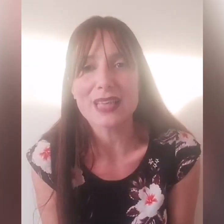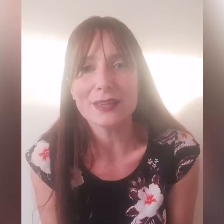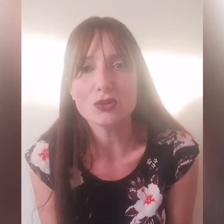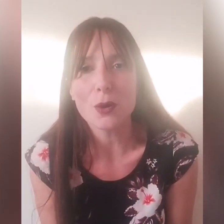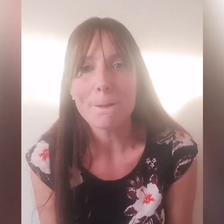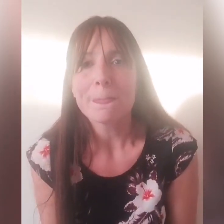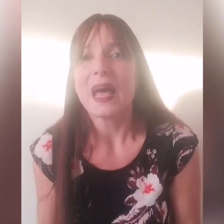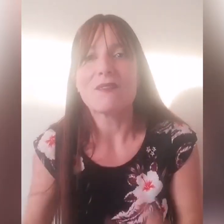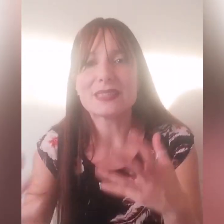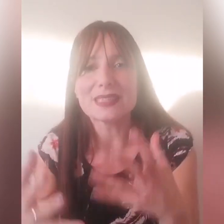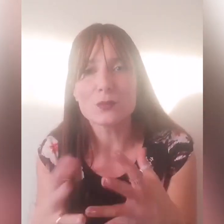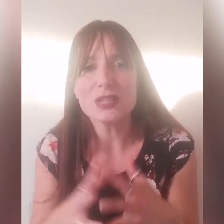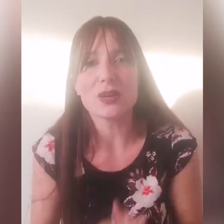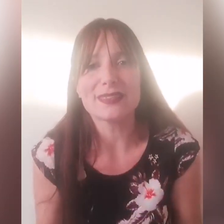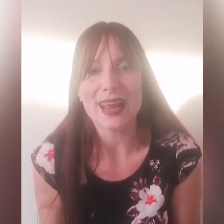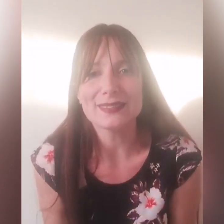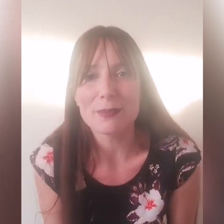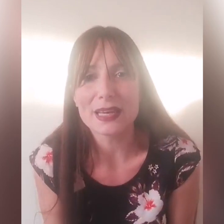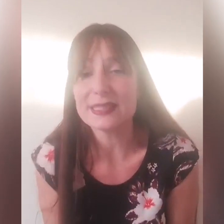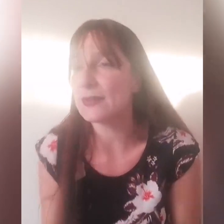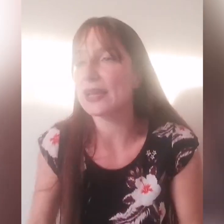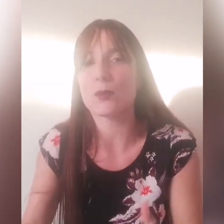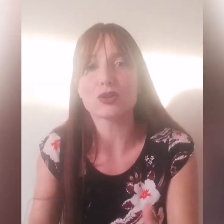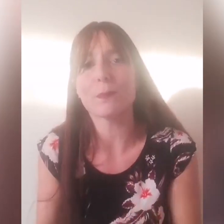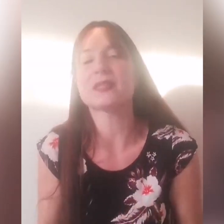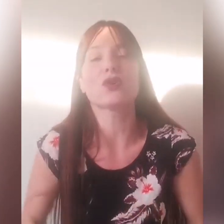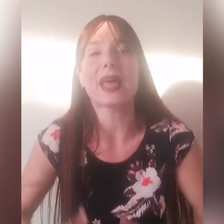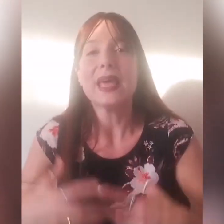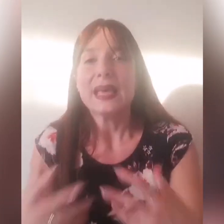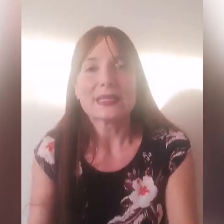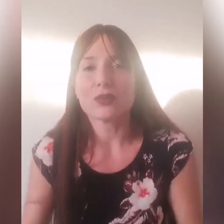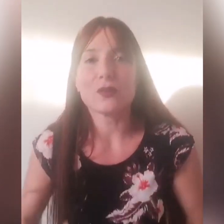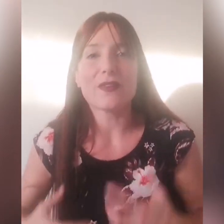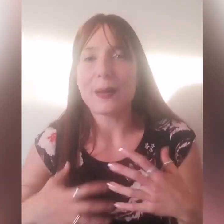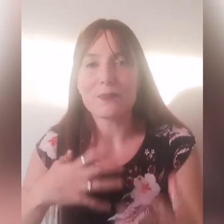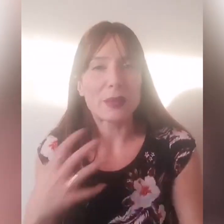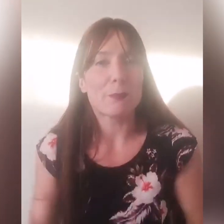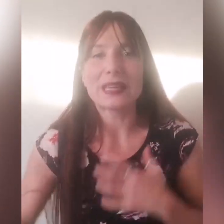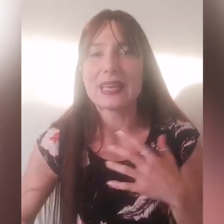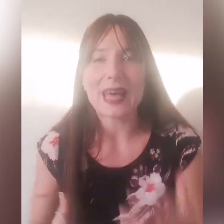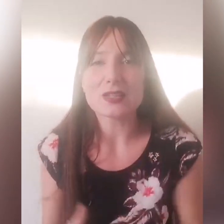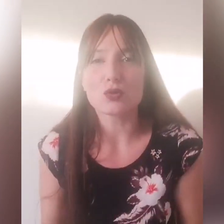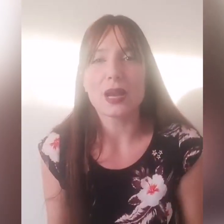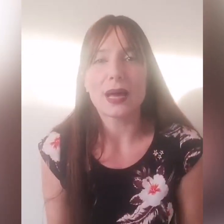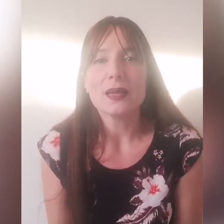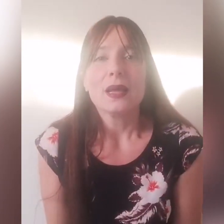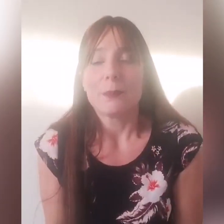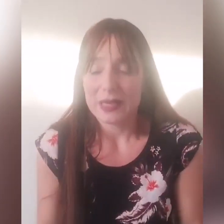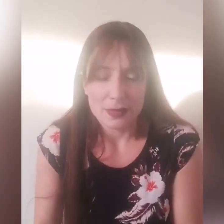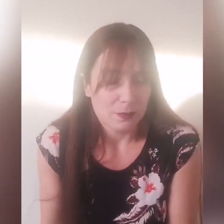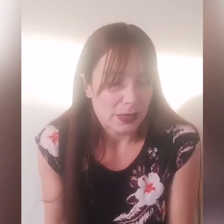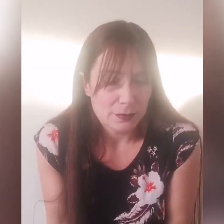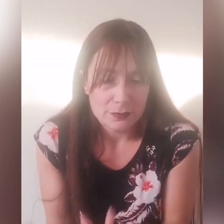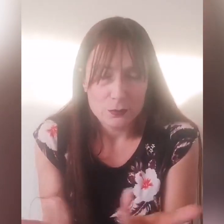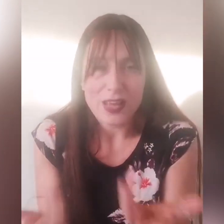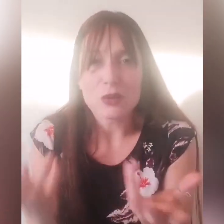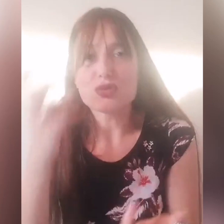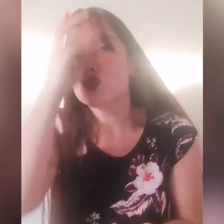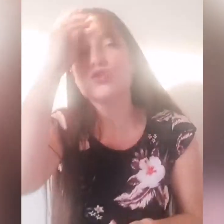Santo, avete seguito le dirette bellissime anche quando il pastore doveva predicare sul, fare lo studio